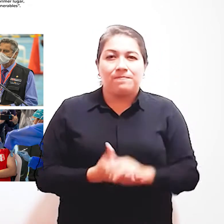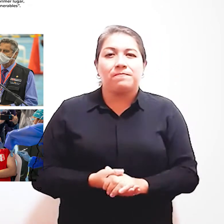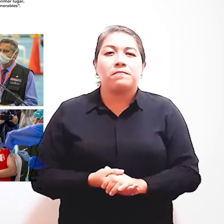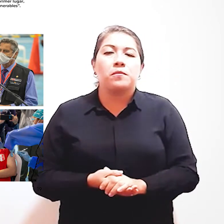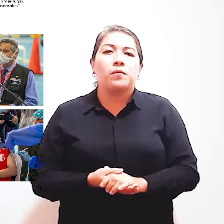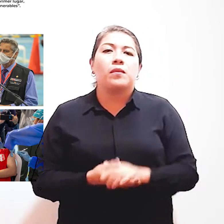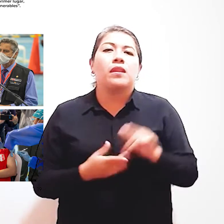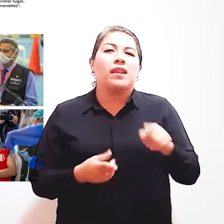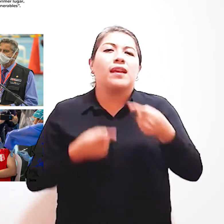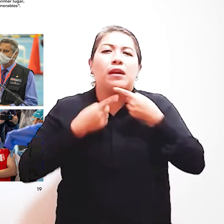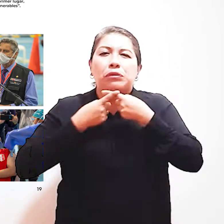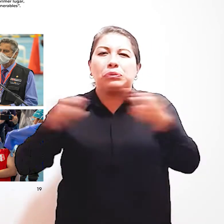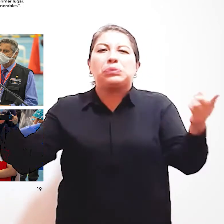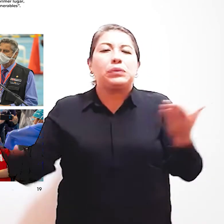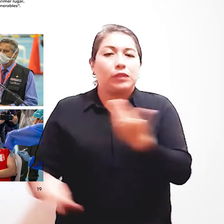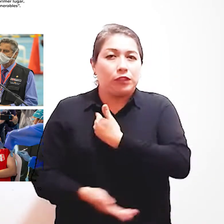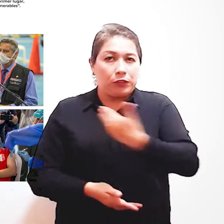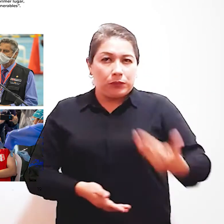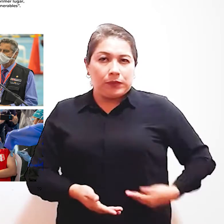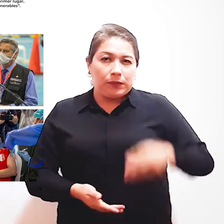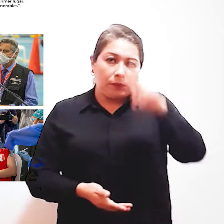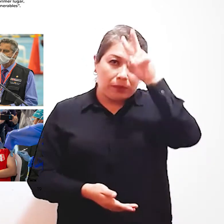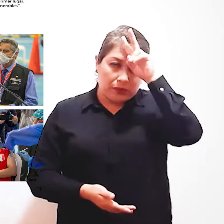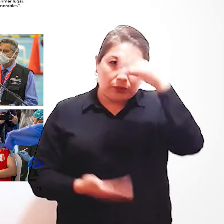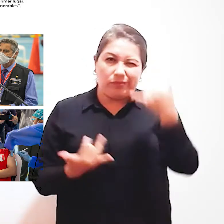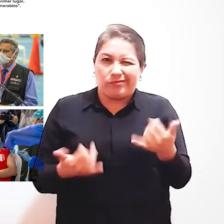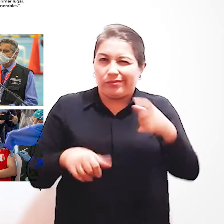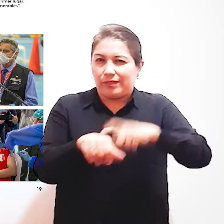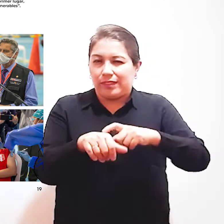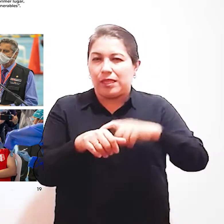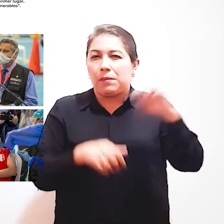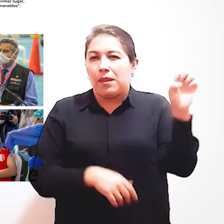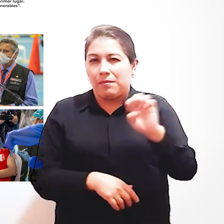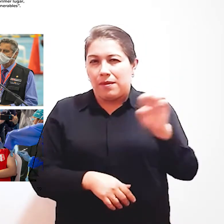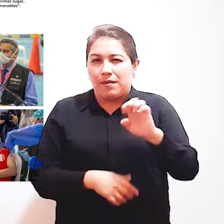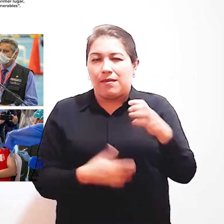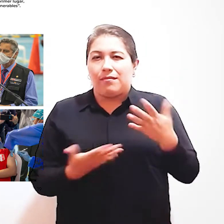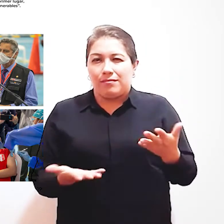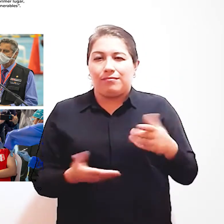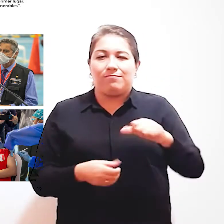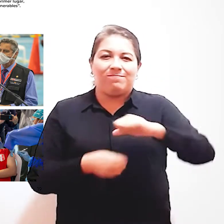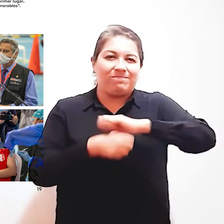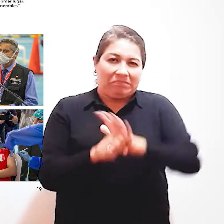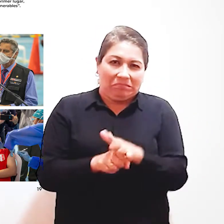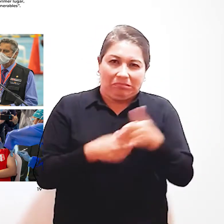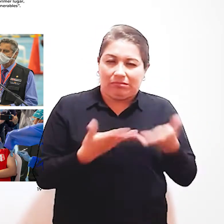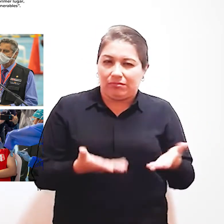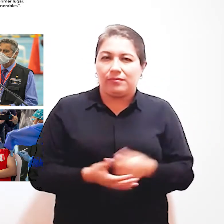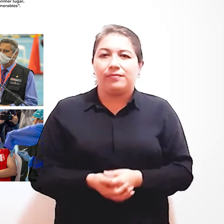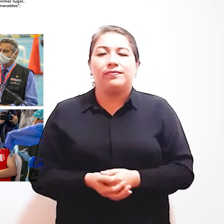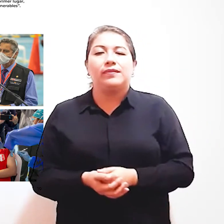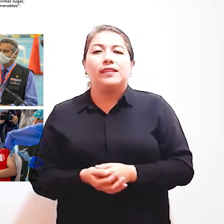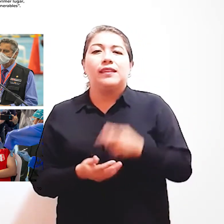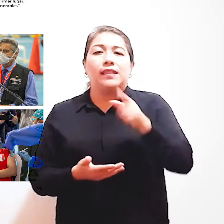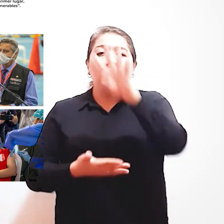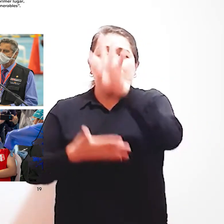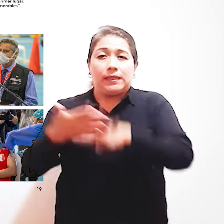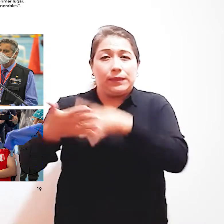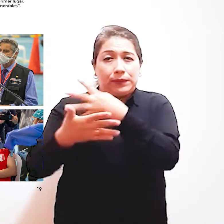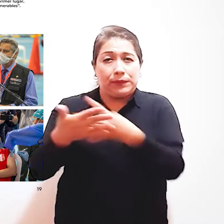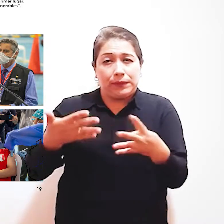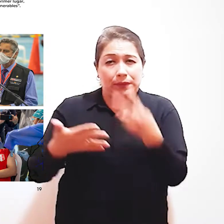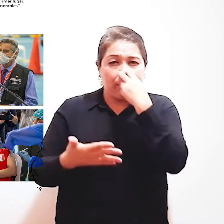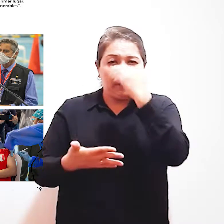Una gran noticia Fue anunciada por el gobierno peruano En medio de la emergencia sanitaria A causa de la COVID-19 Se